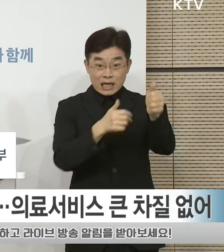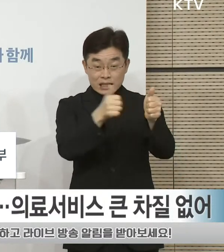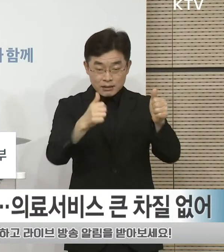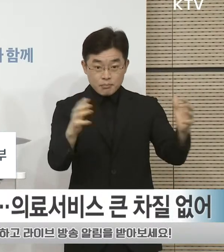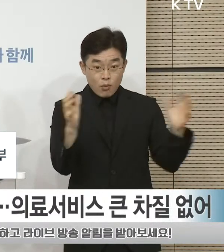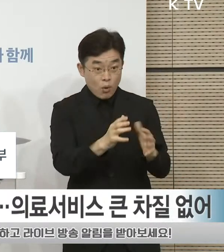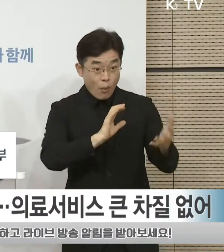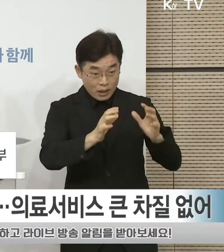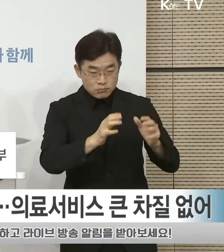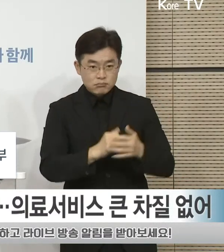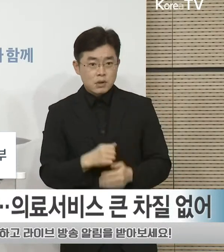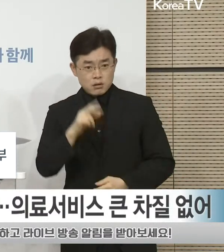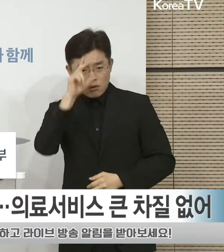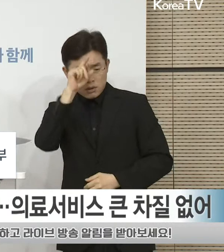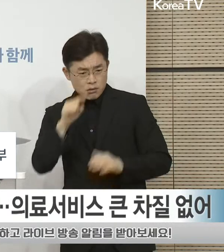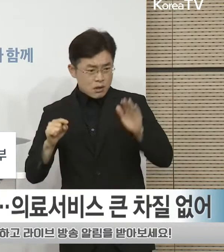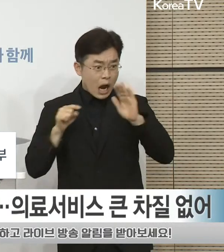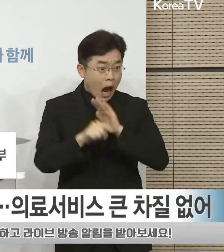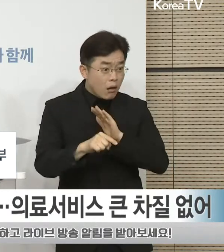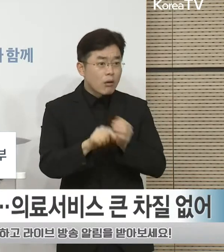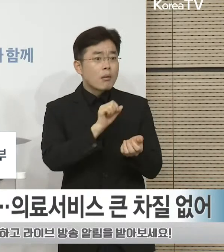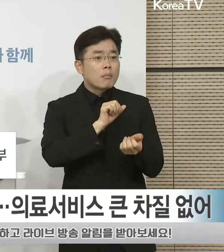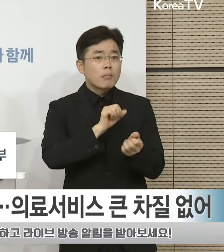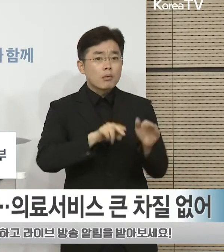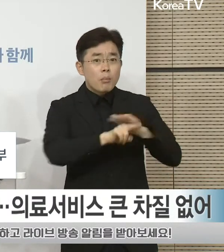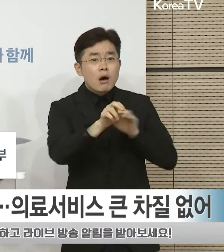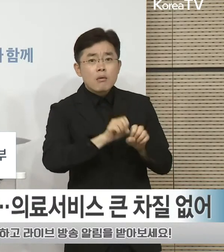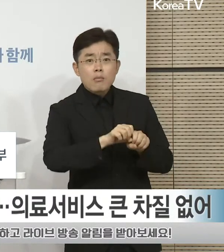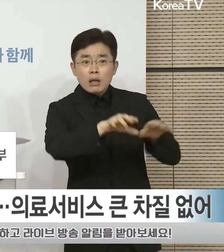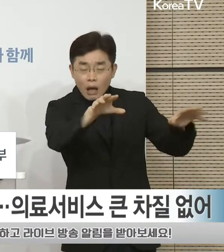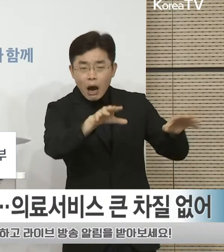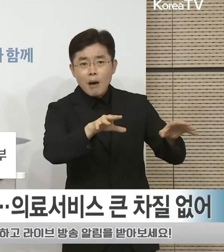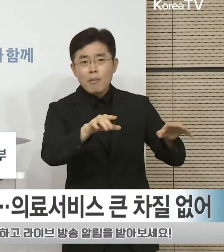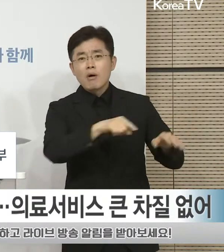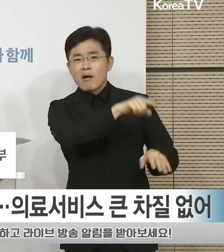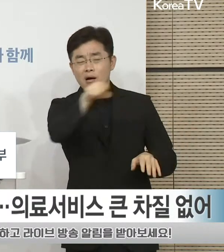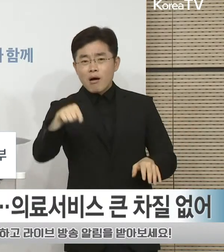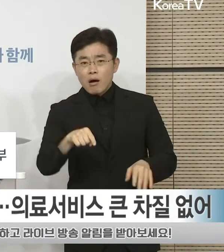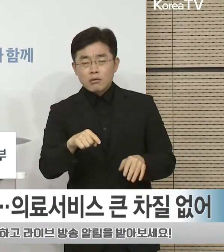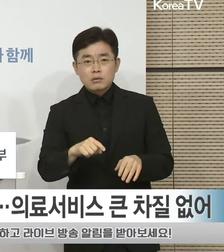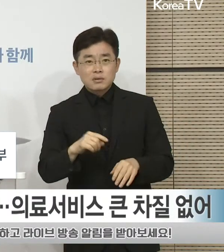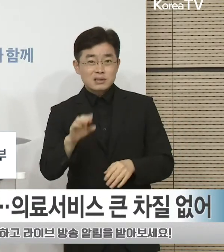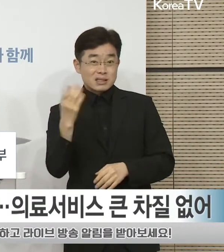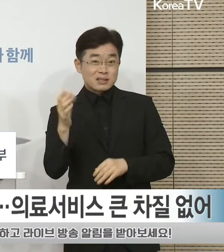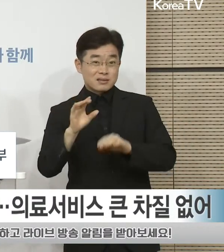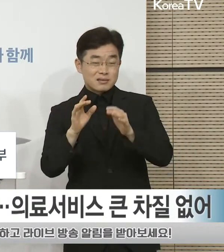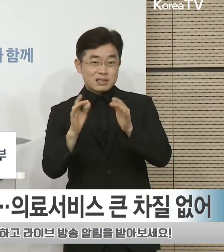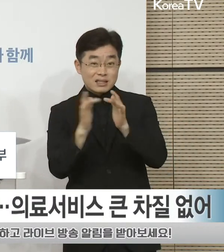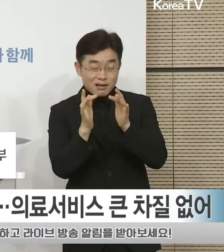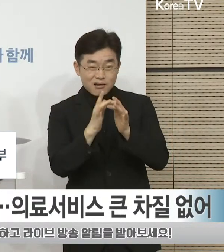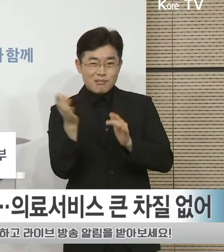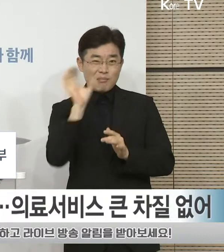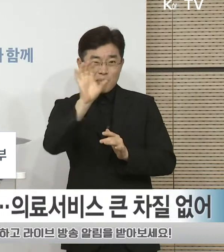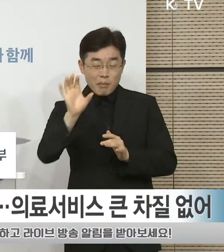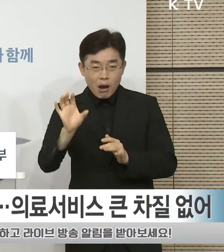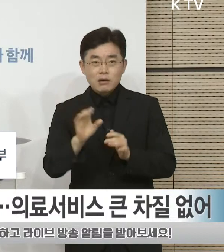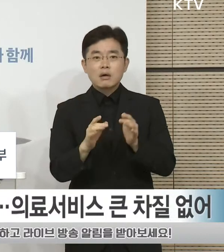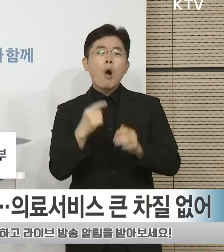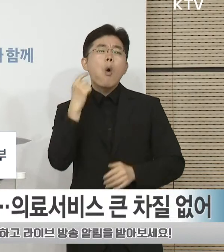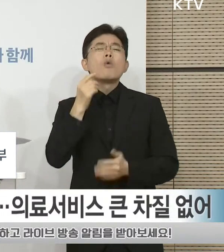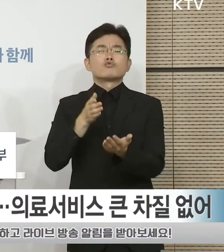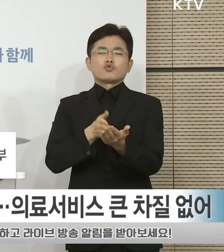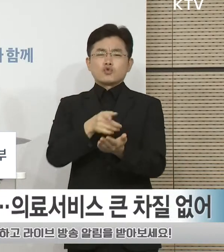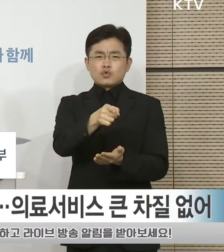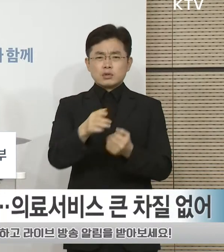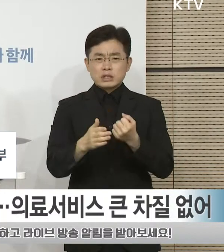전공의들이 도망치고 있다는 가짜뉴스가 SNS 등을 통해 확산되었고 이와 관련하여 서대문